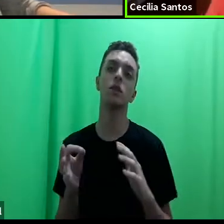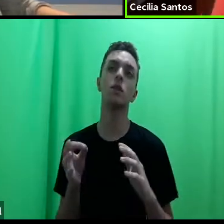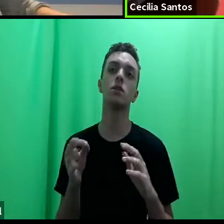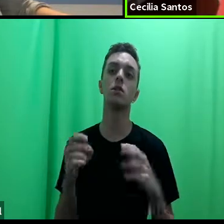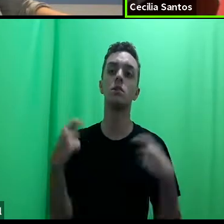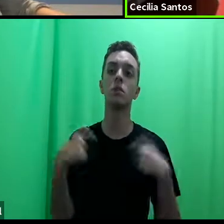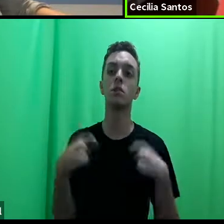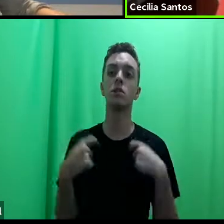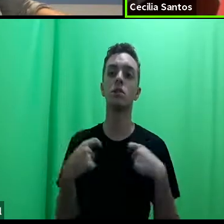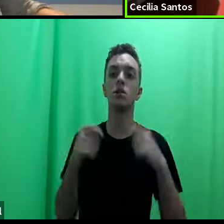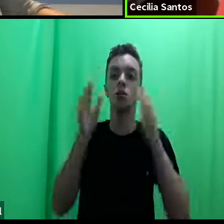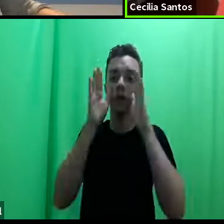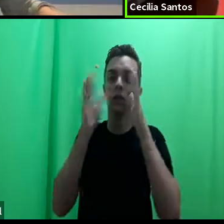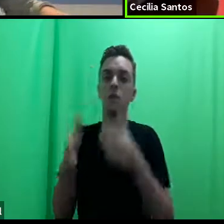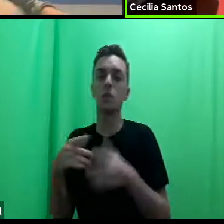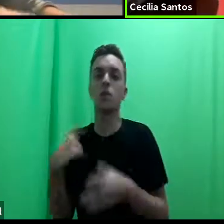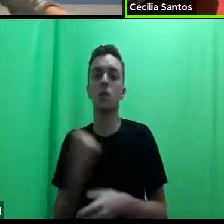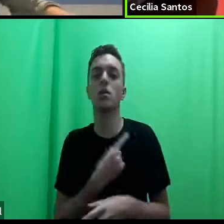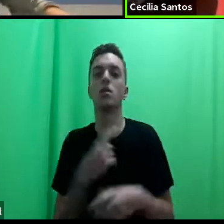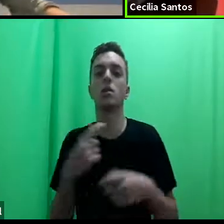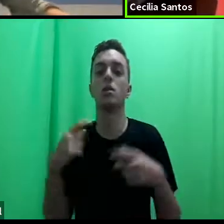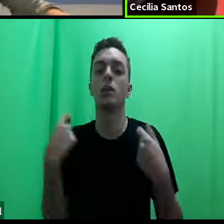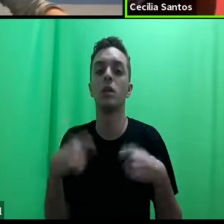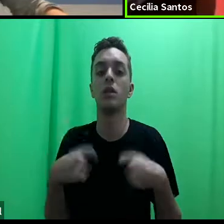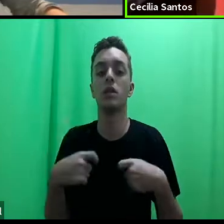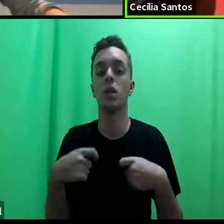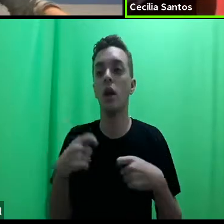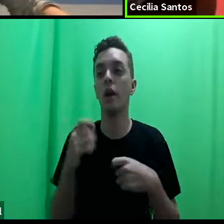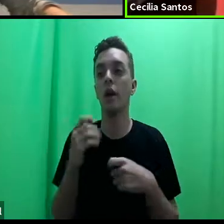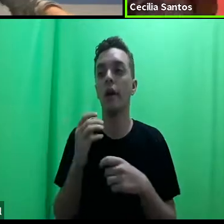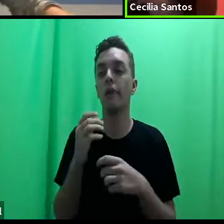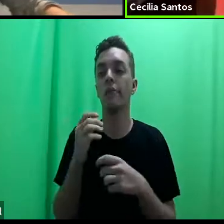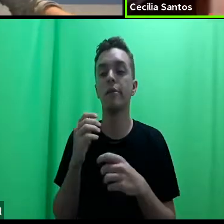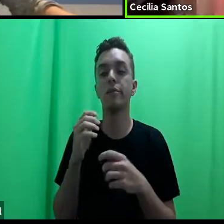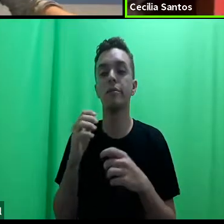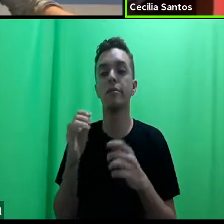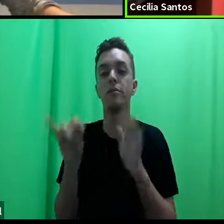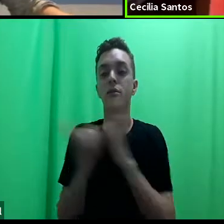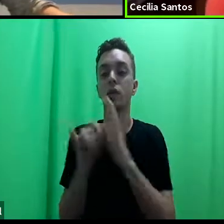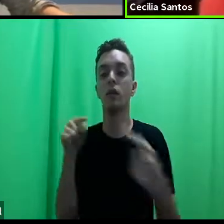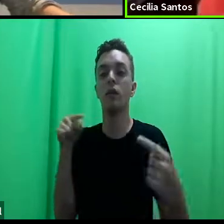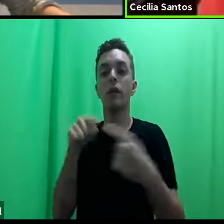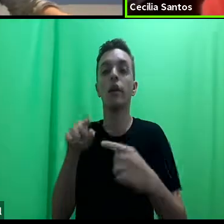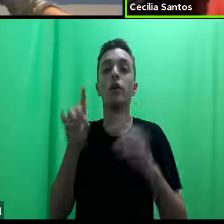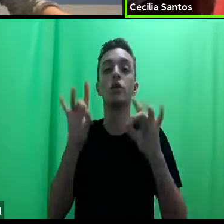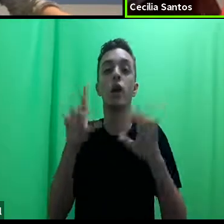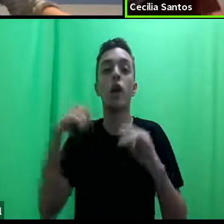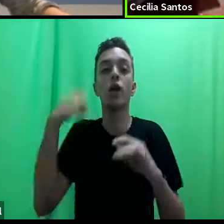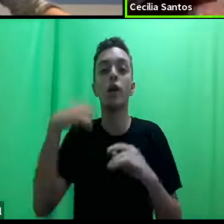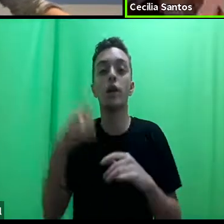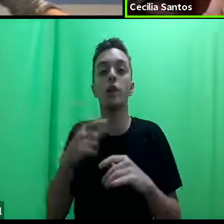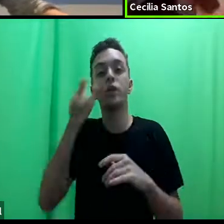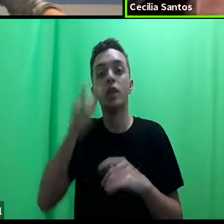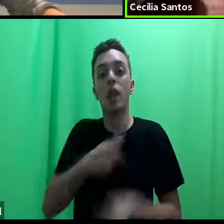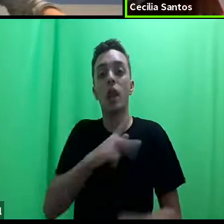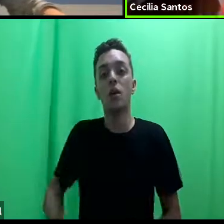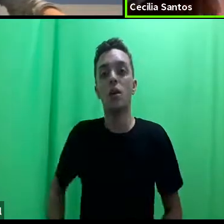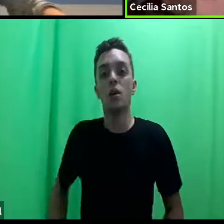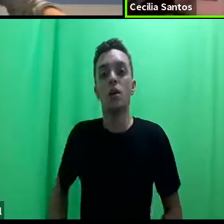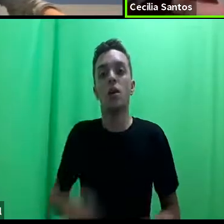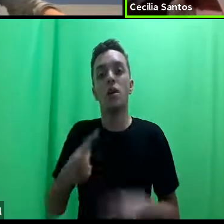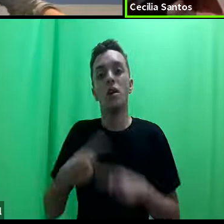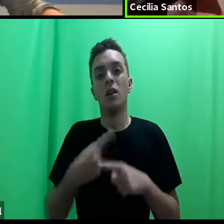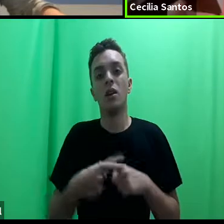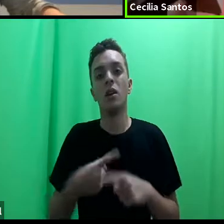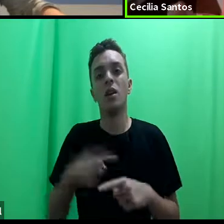forma para que elas não sejam identificadas como simplesmente a advocacia de interesse público. Por quê? Porque esse